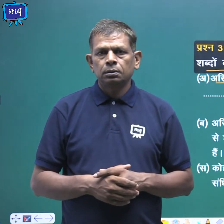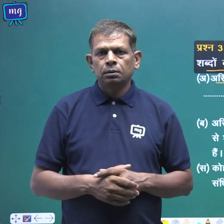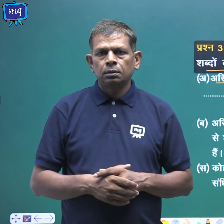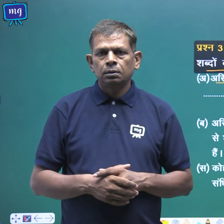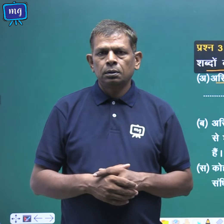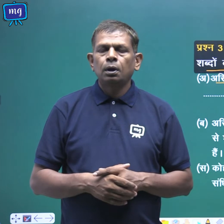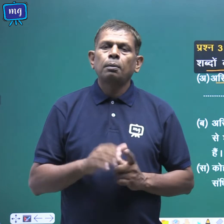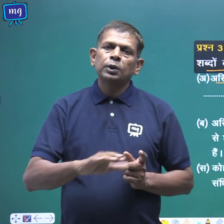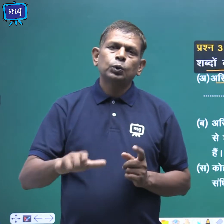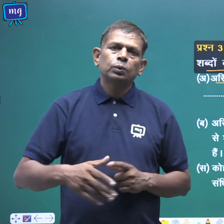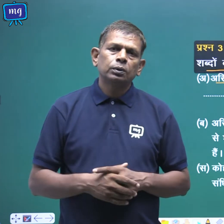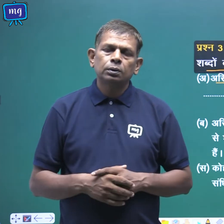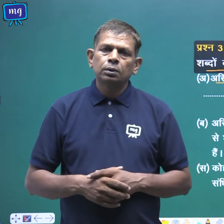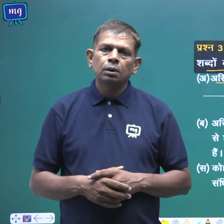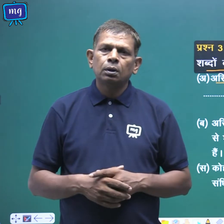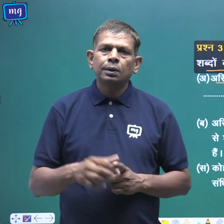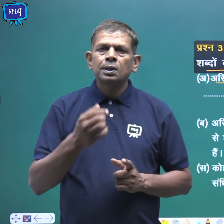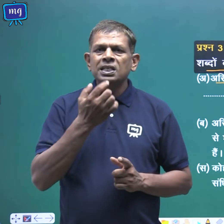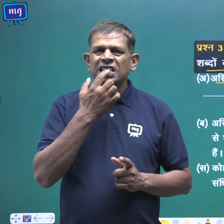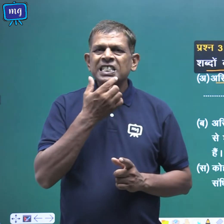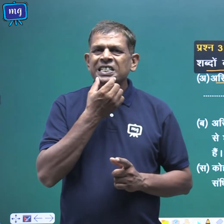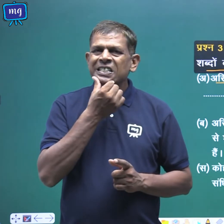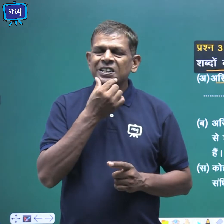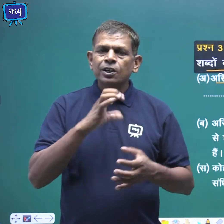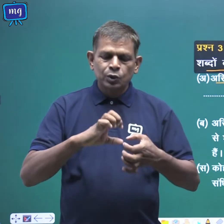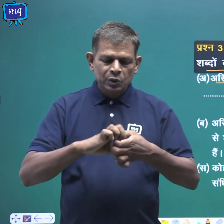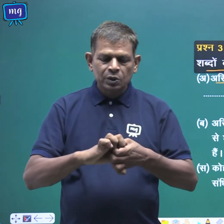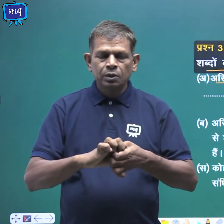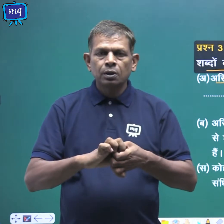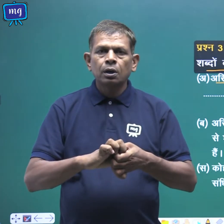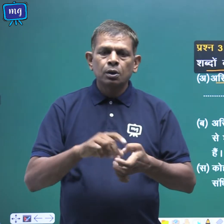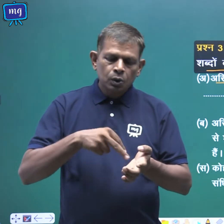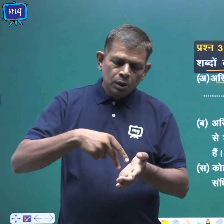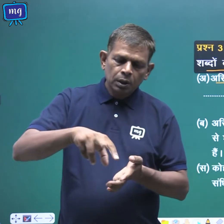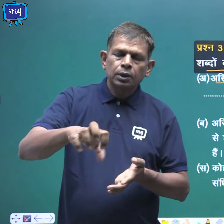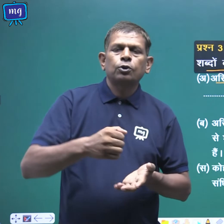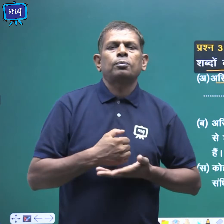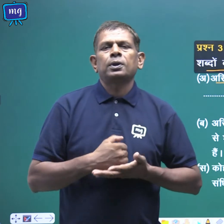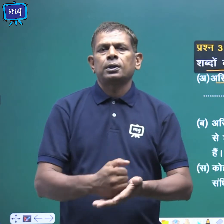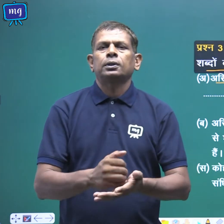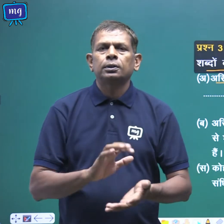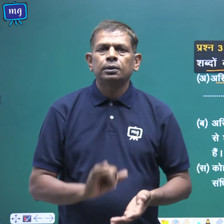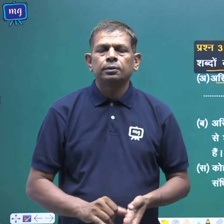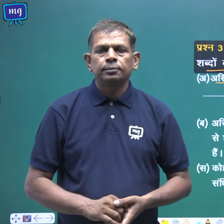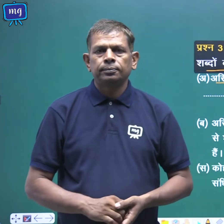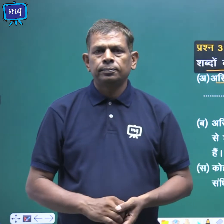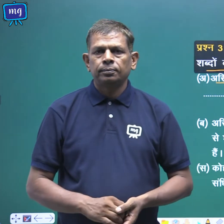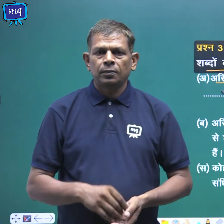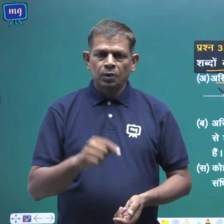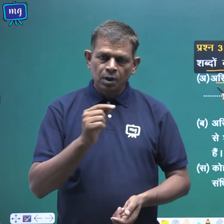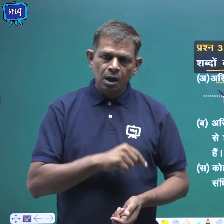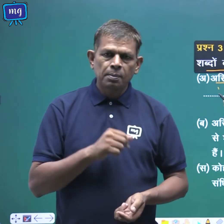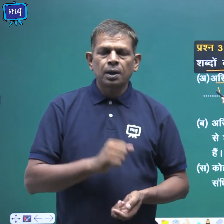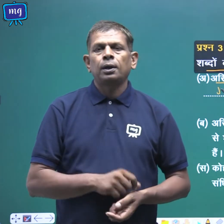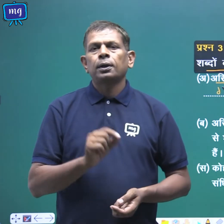बच्चो अस्थियों की संधियां गती में सहायता करती है तो हम